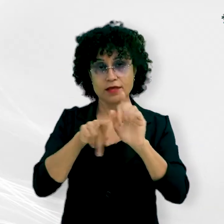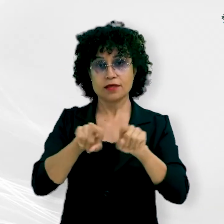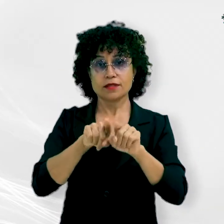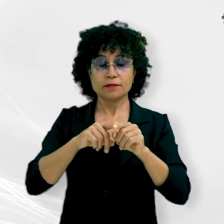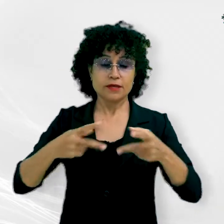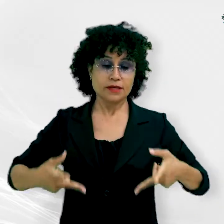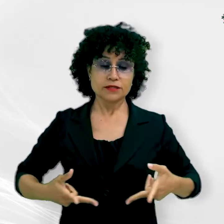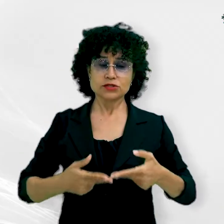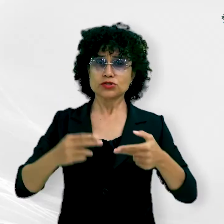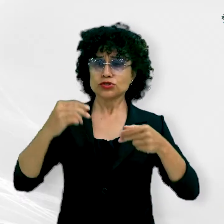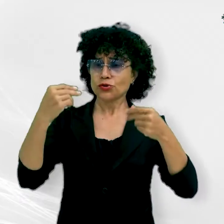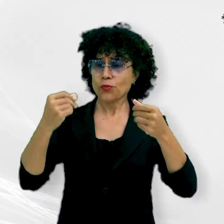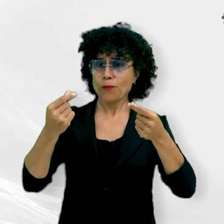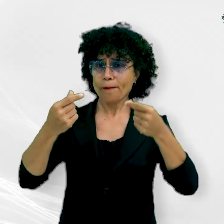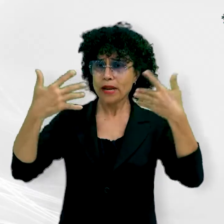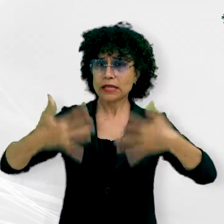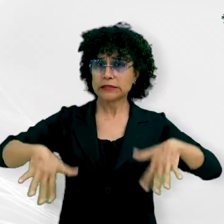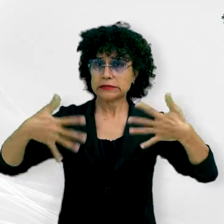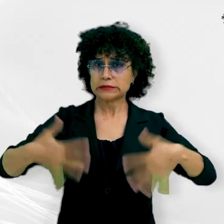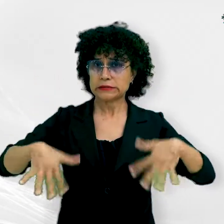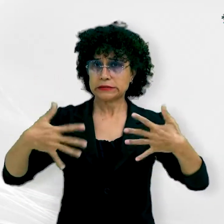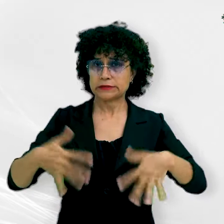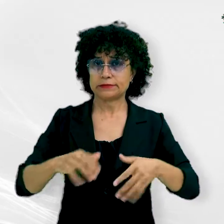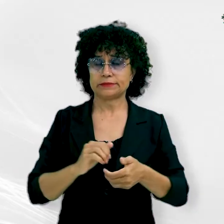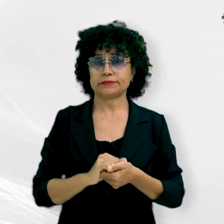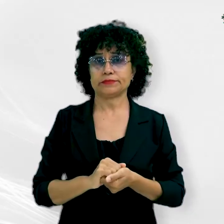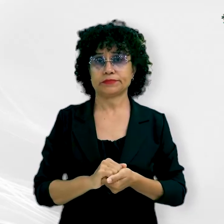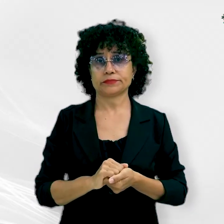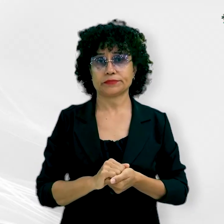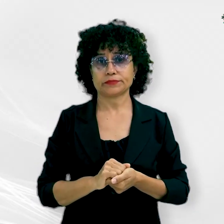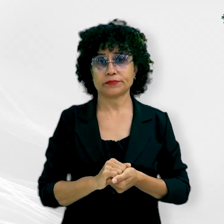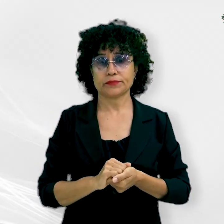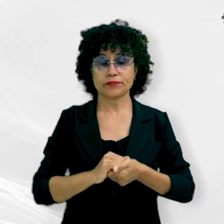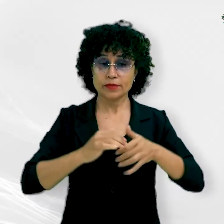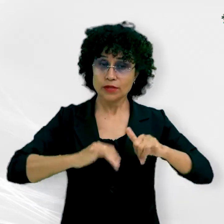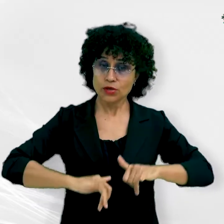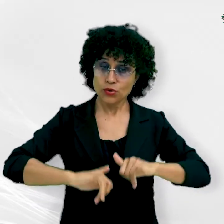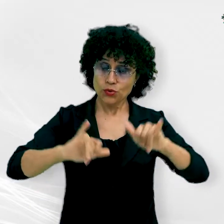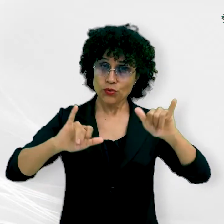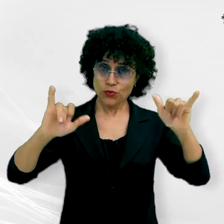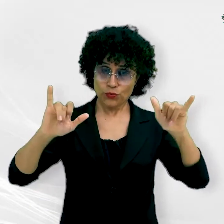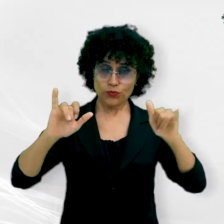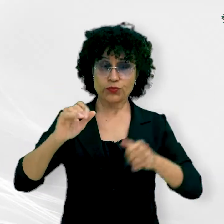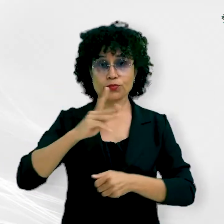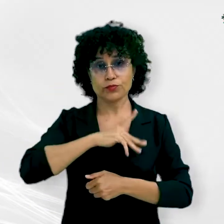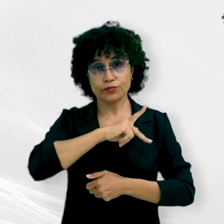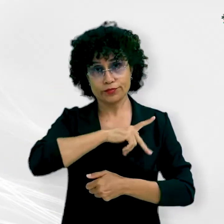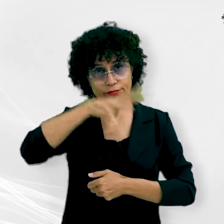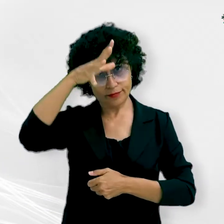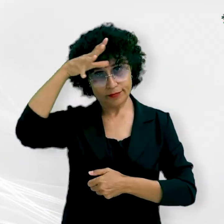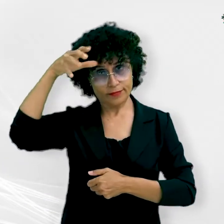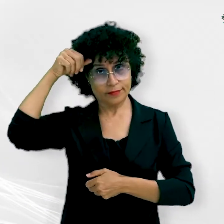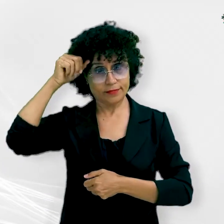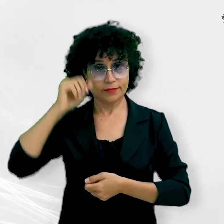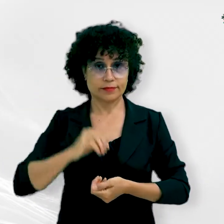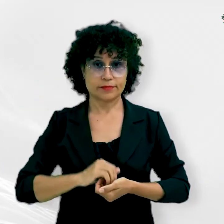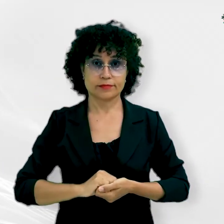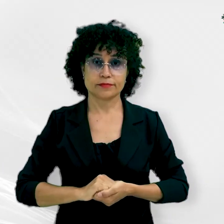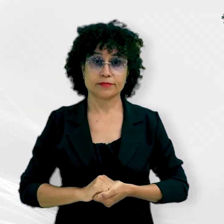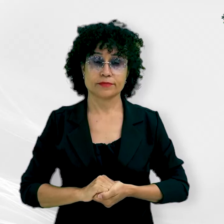etc., por preços acima daqueles praticados pelo mercado. Esse foi um conteúdo do Ministério Público do